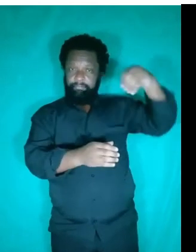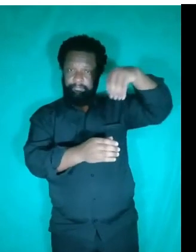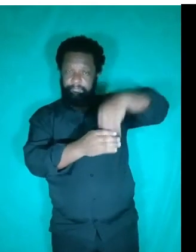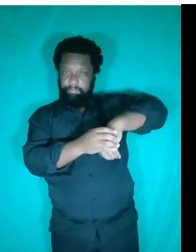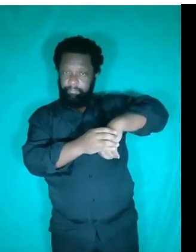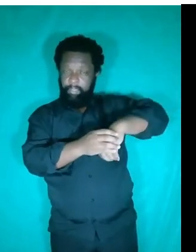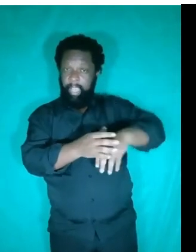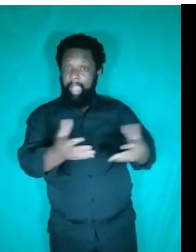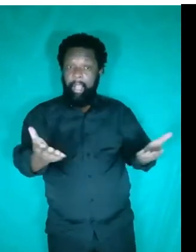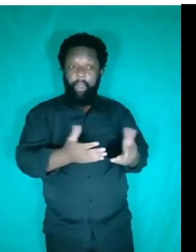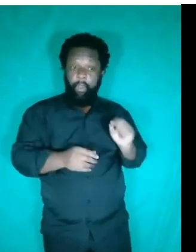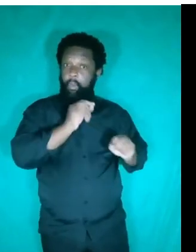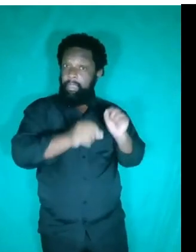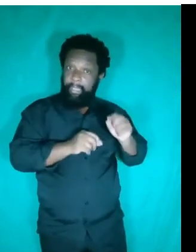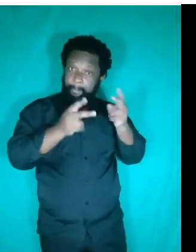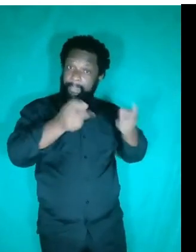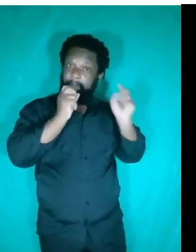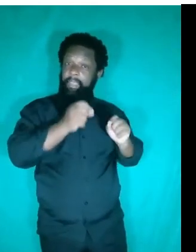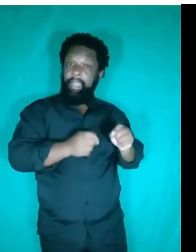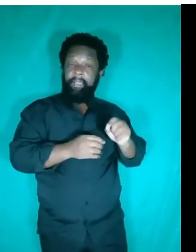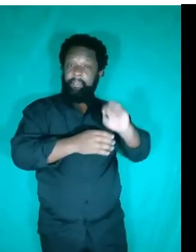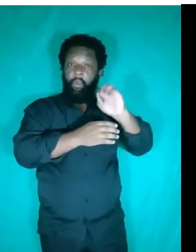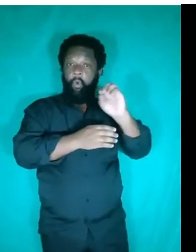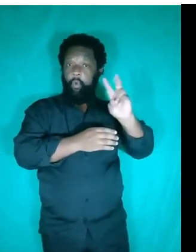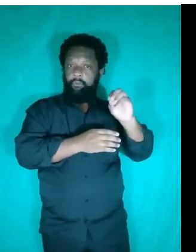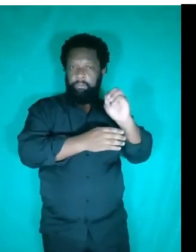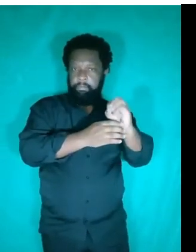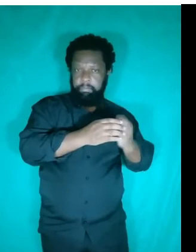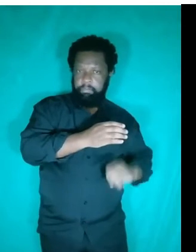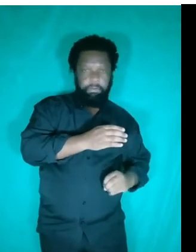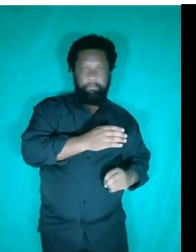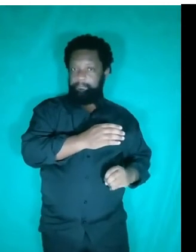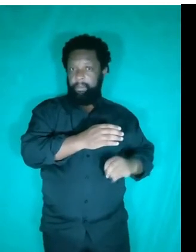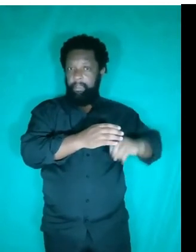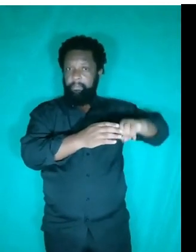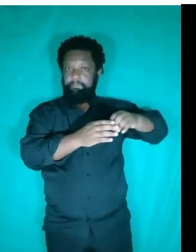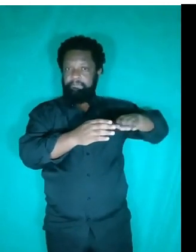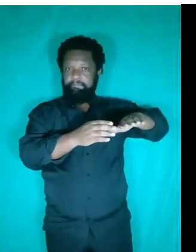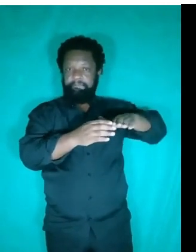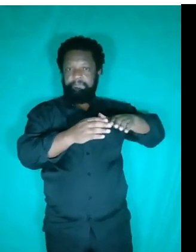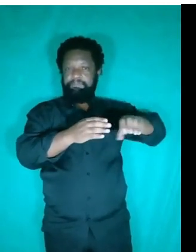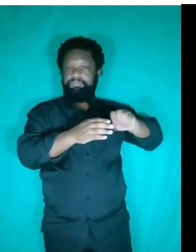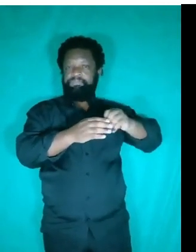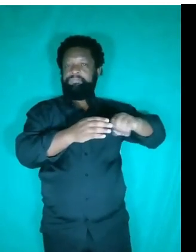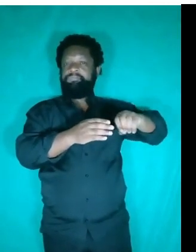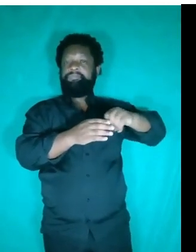E observe o que foi que aconteceu. Ele não afundou como na primeira situação. Após dissolver o sal, ele flutuou.